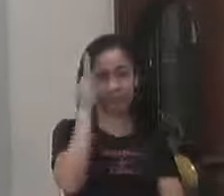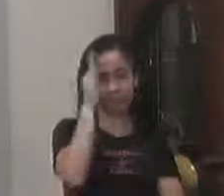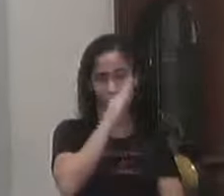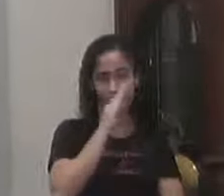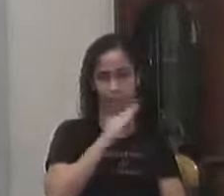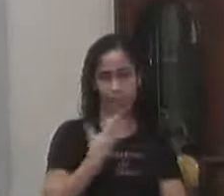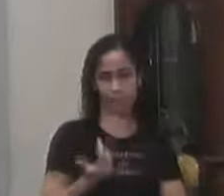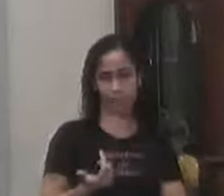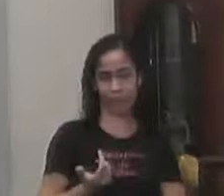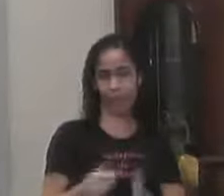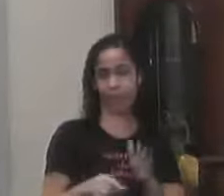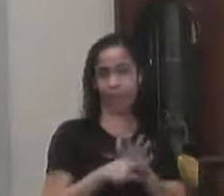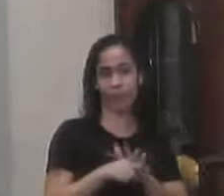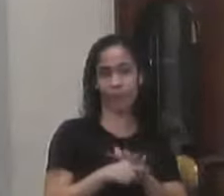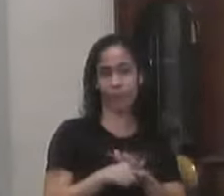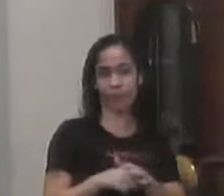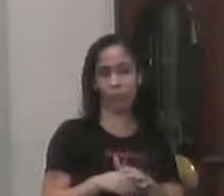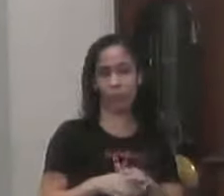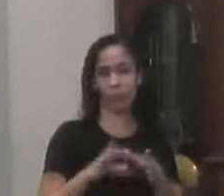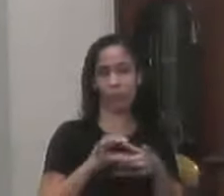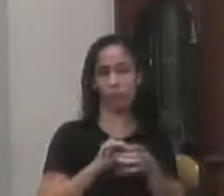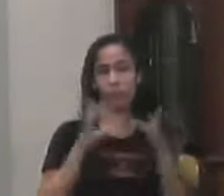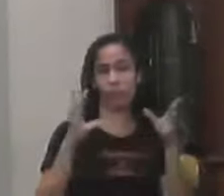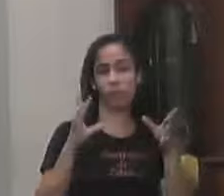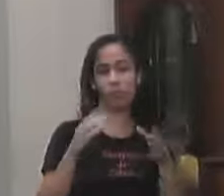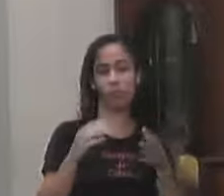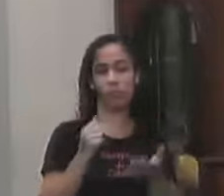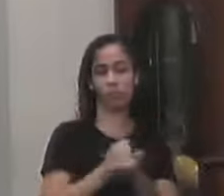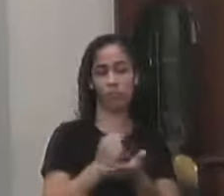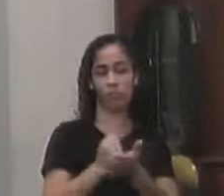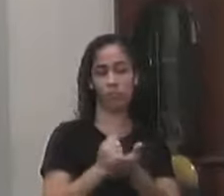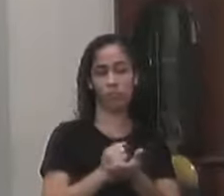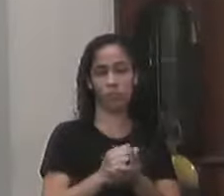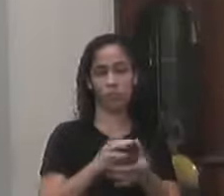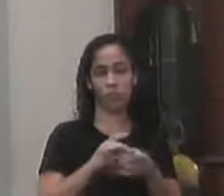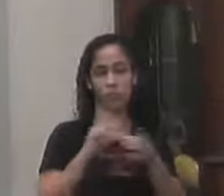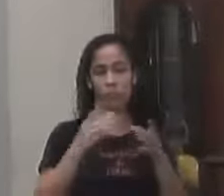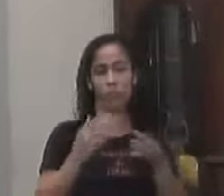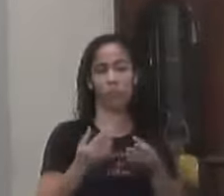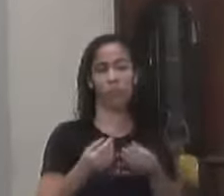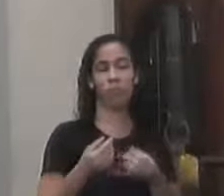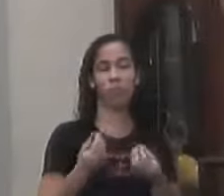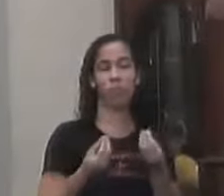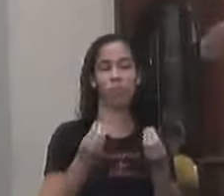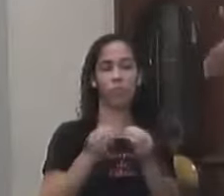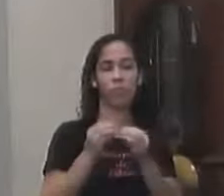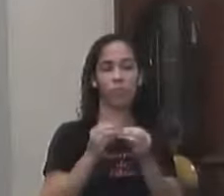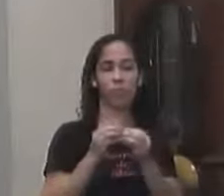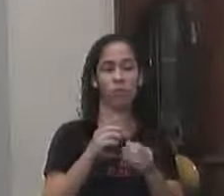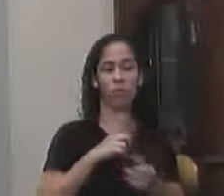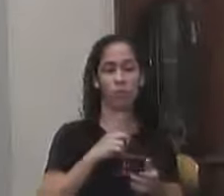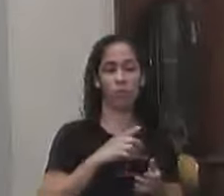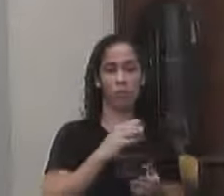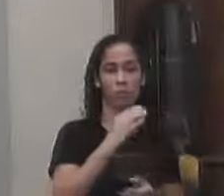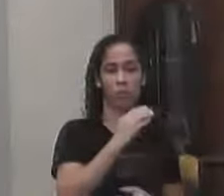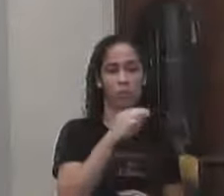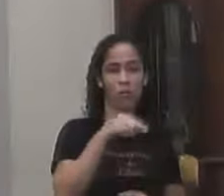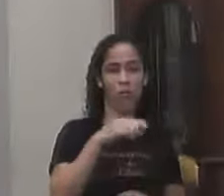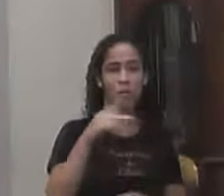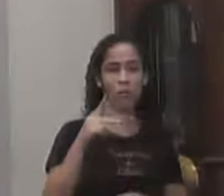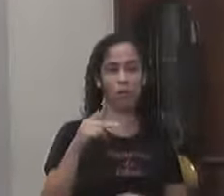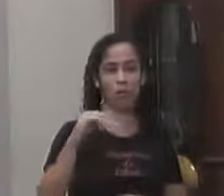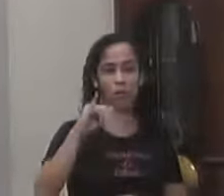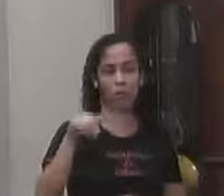a Constituição Permitir Que um processo Solicitatório Uma firma Somente por ter O CNPJ Possa